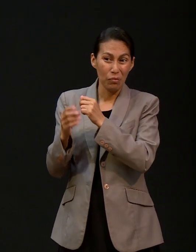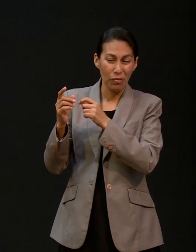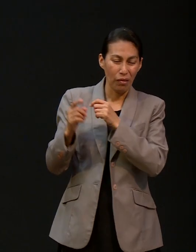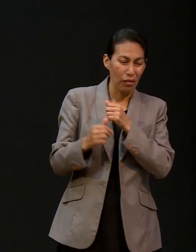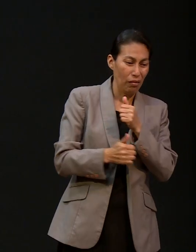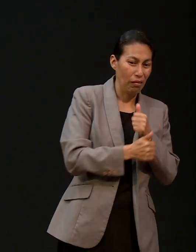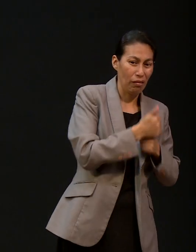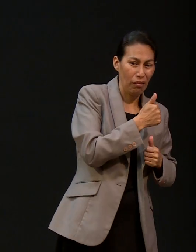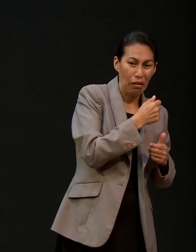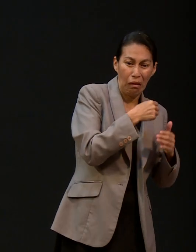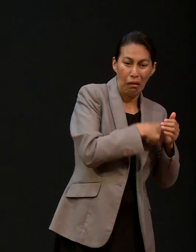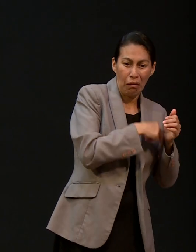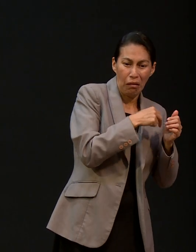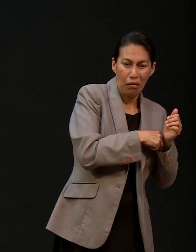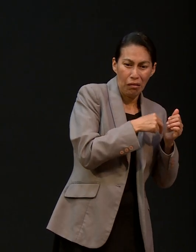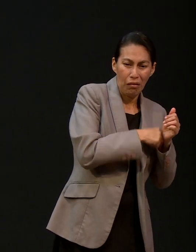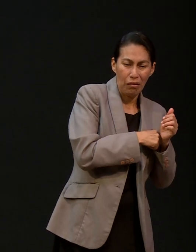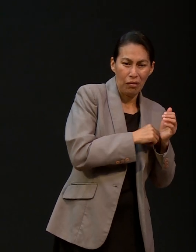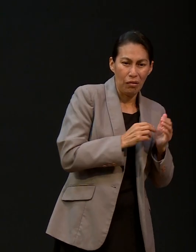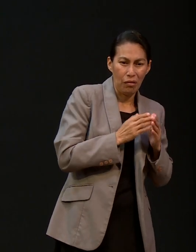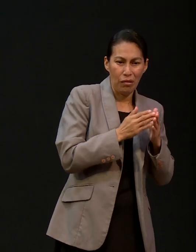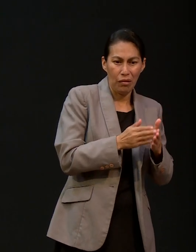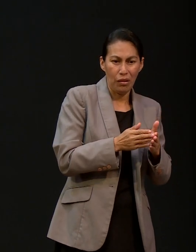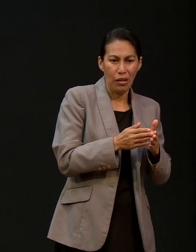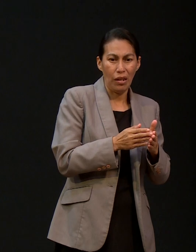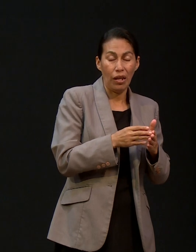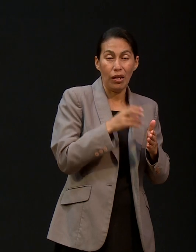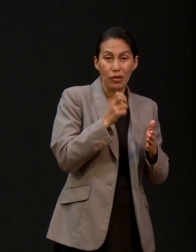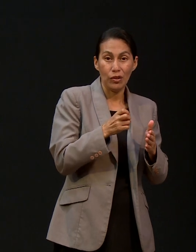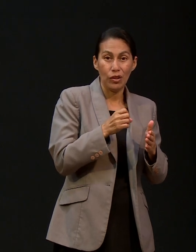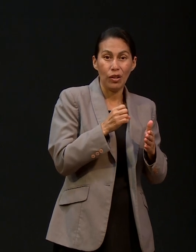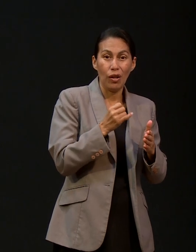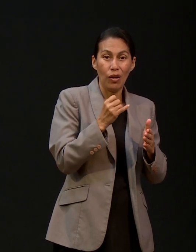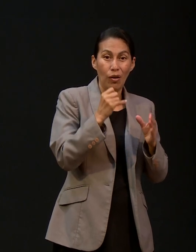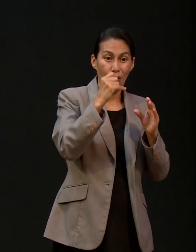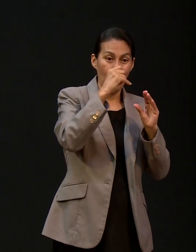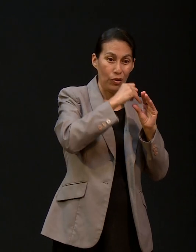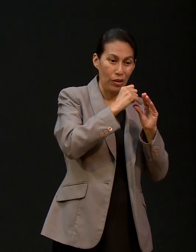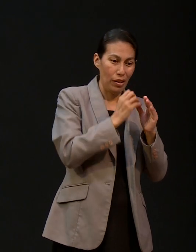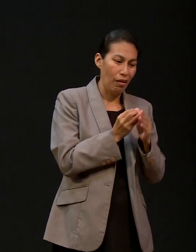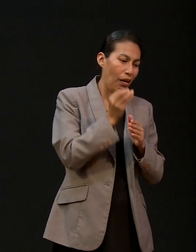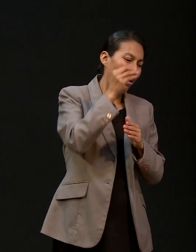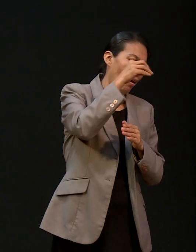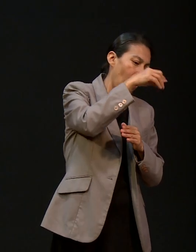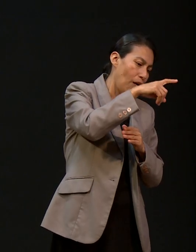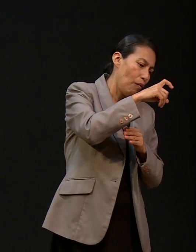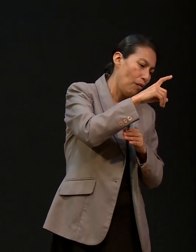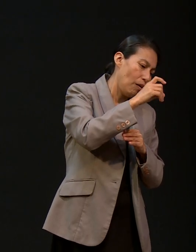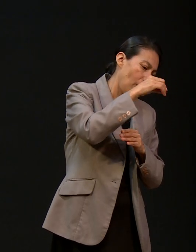entonces oró Jonás a Dios y Dios desde el vientre del pez oró a Jonás y le dijo